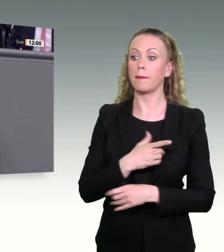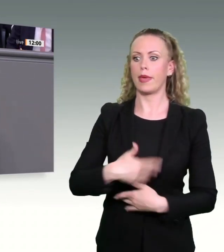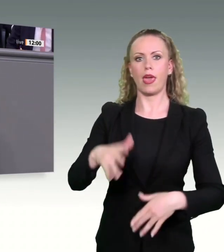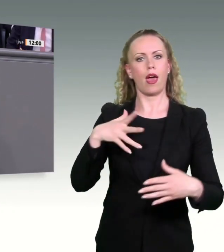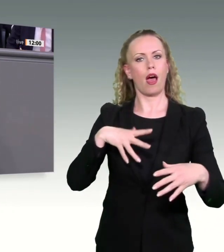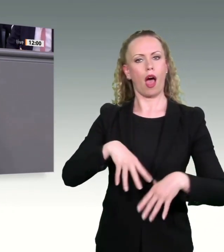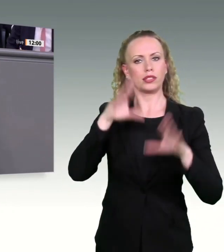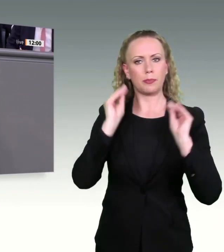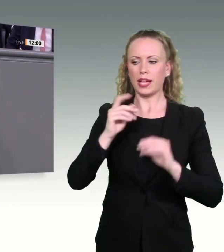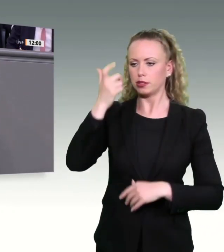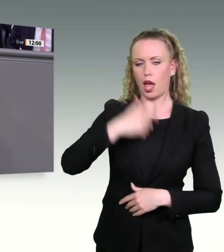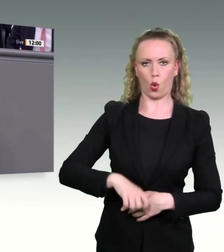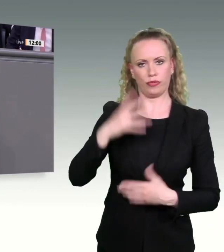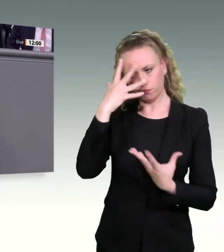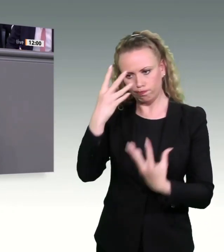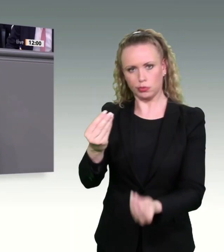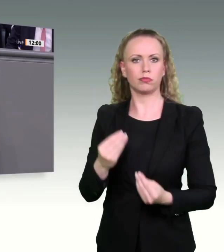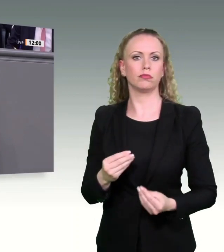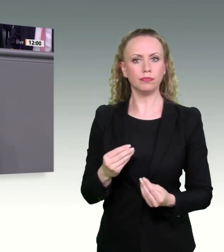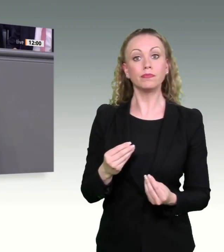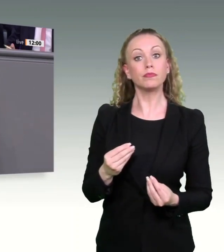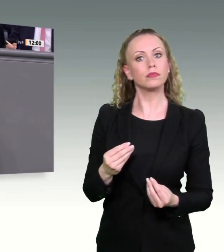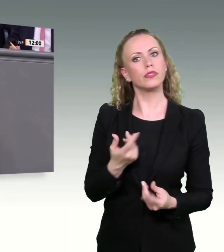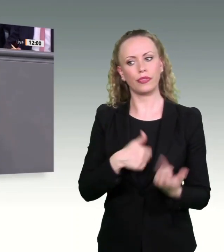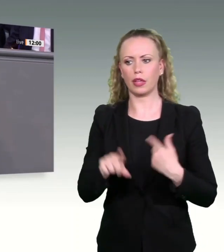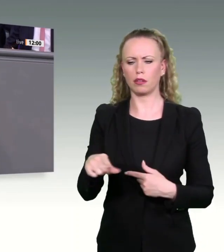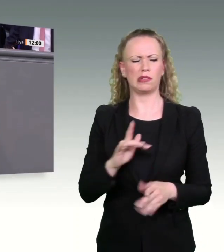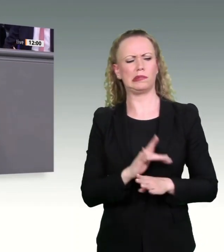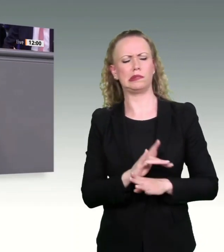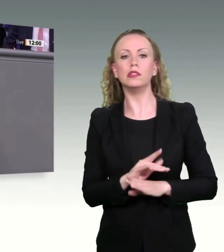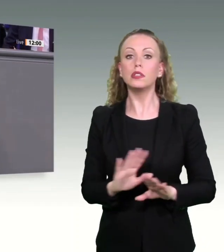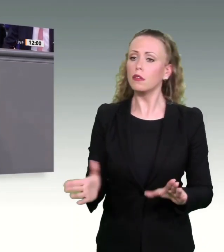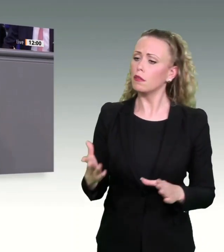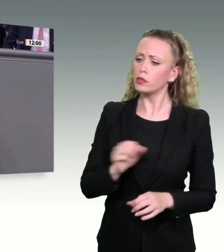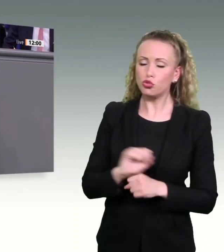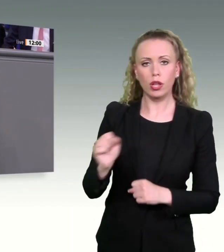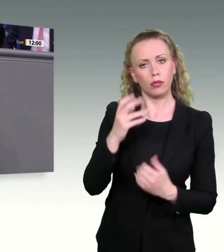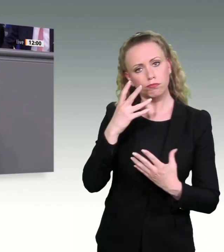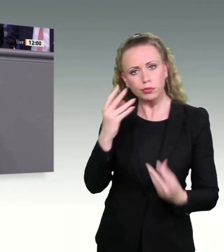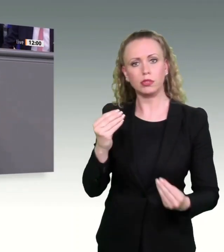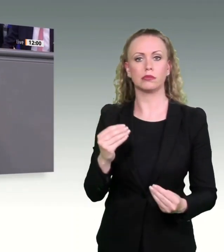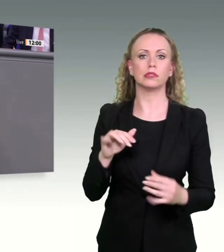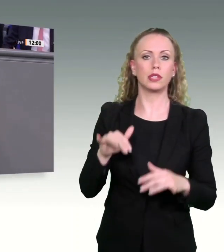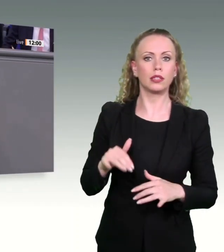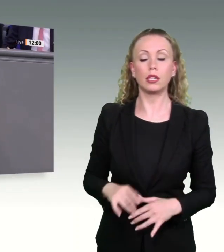ist mehr Personal, straffe Verfahren, anstatt wie Sie es fordern, weniger Umweltschutz und ausbleibende Beteiligung.